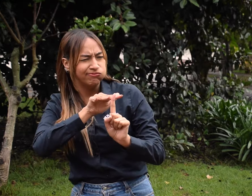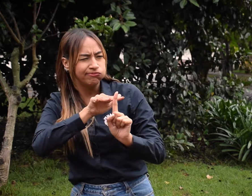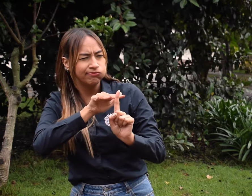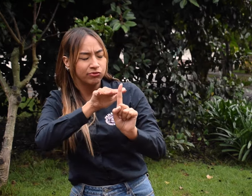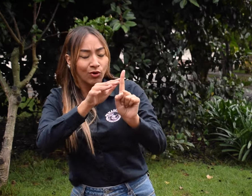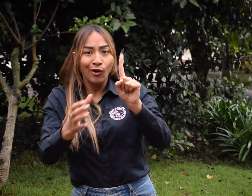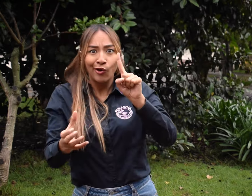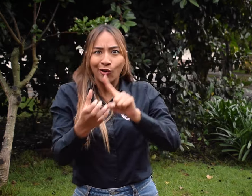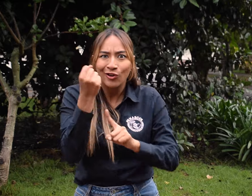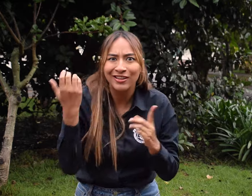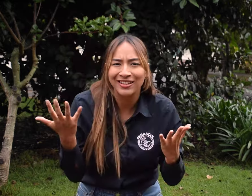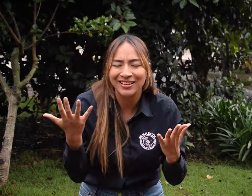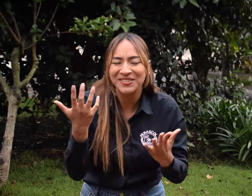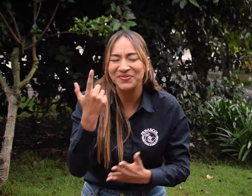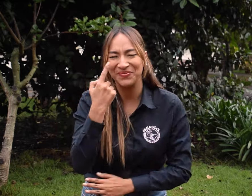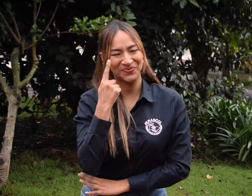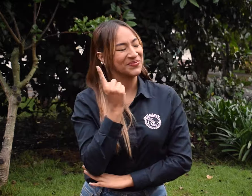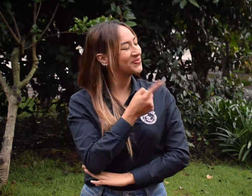se logró esta resolución. Miren.